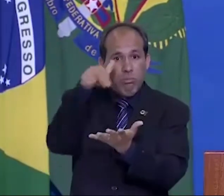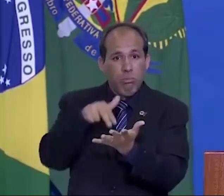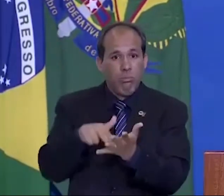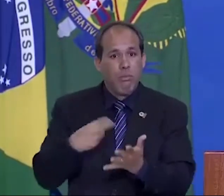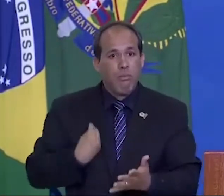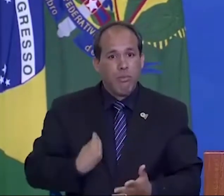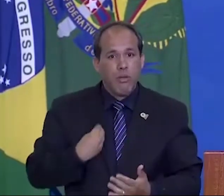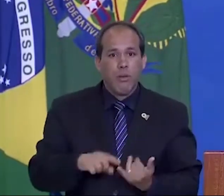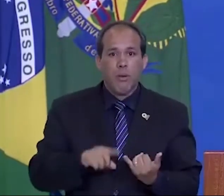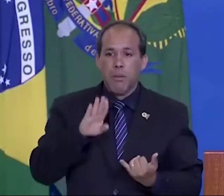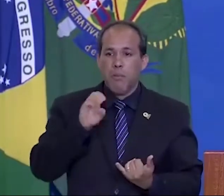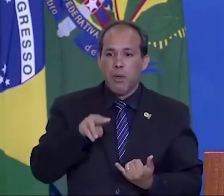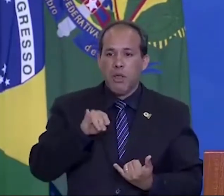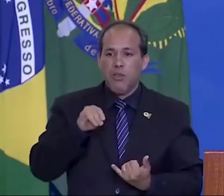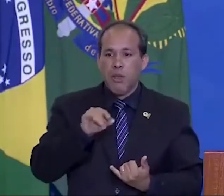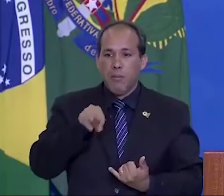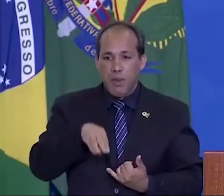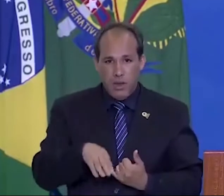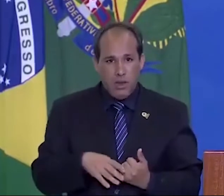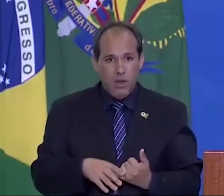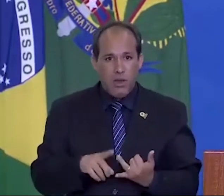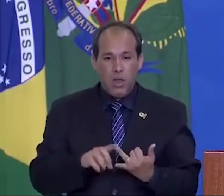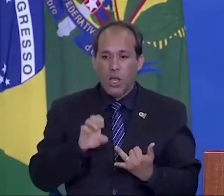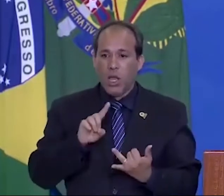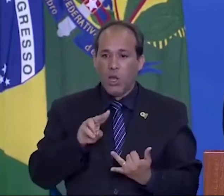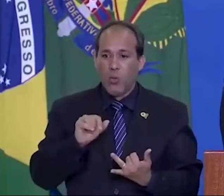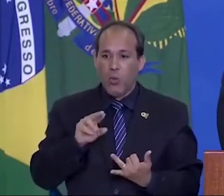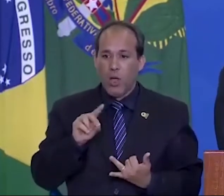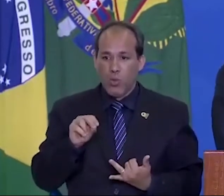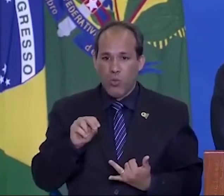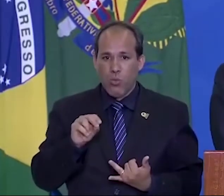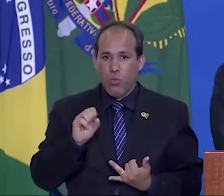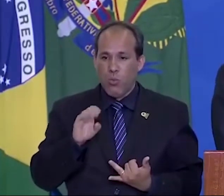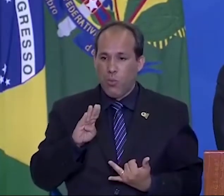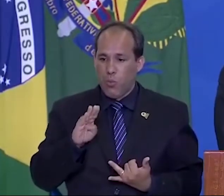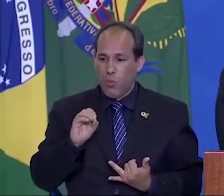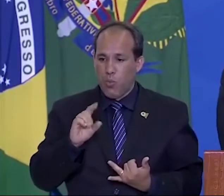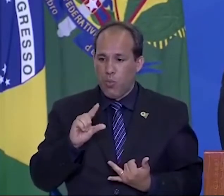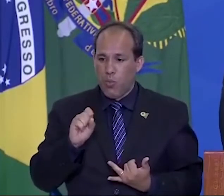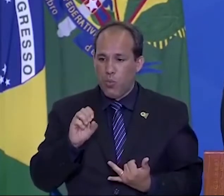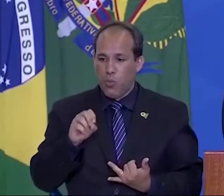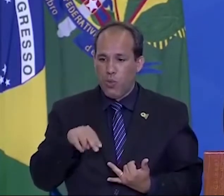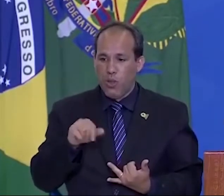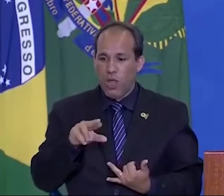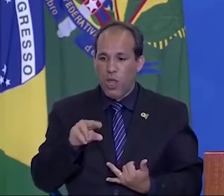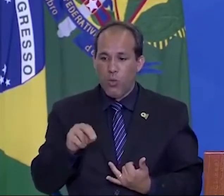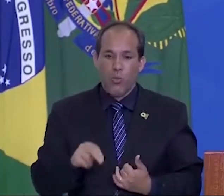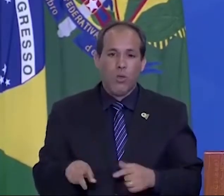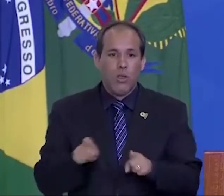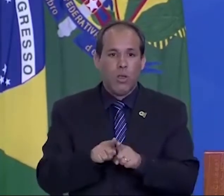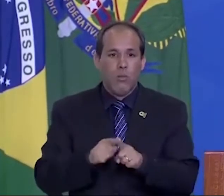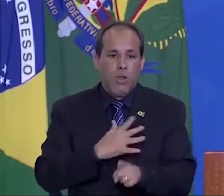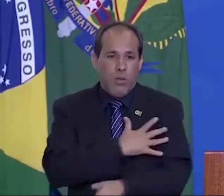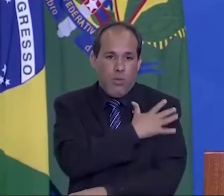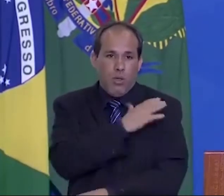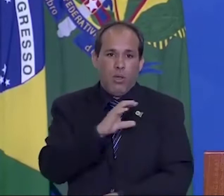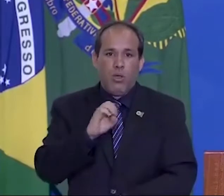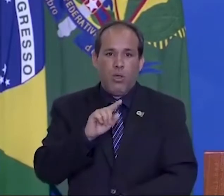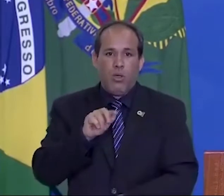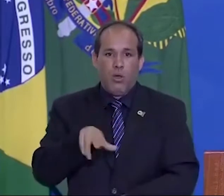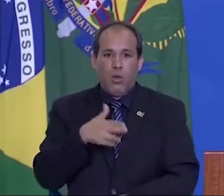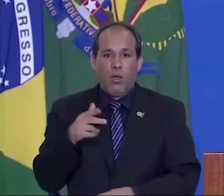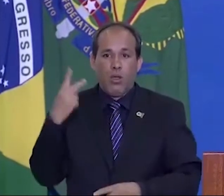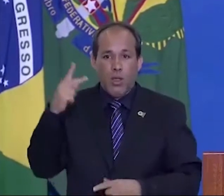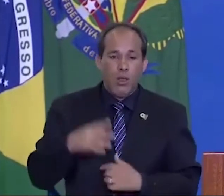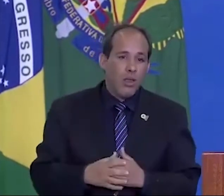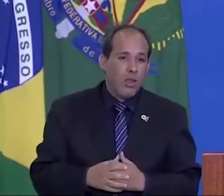Benjamin Netanyahu, Eduardo Bolsonaro e Almirante Segoia da Apex.